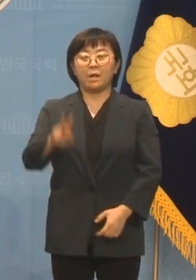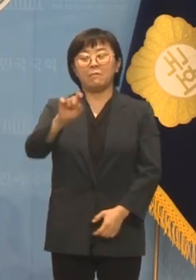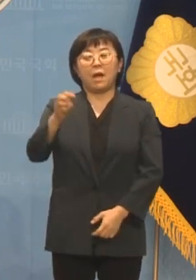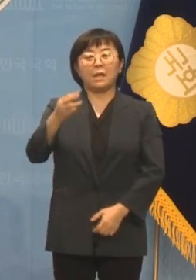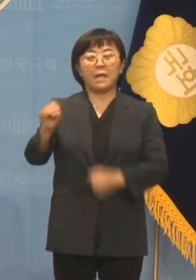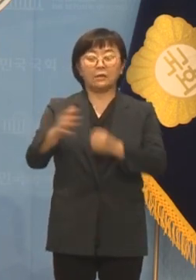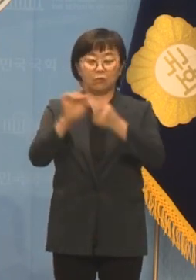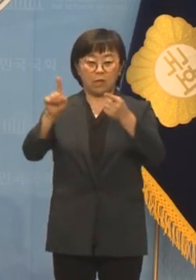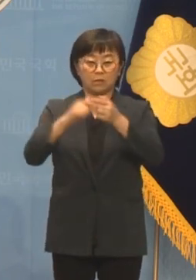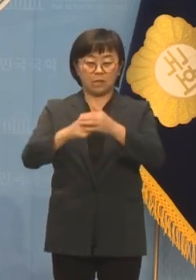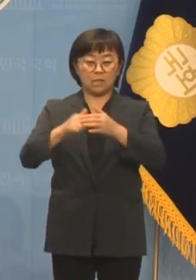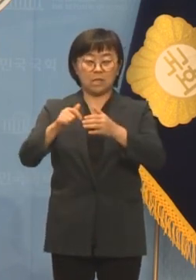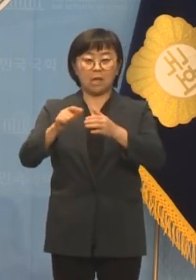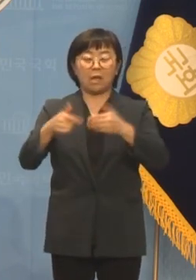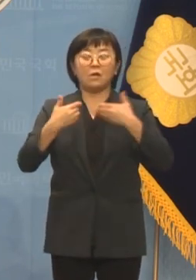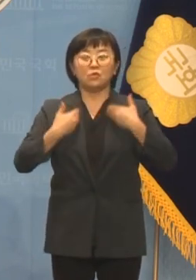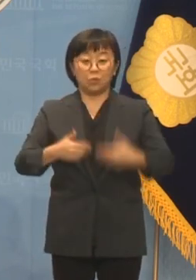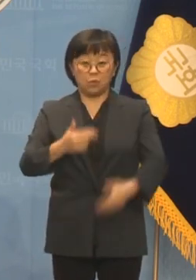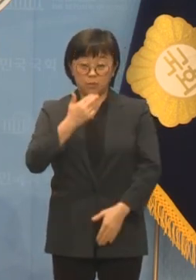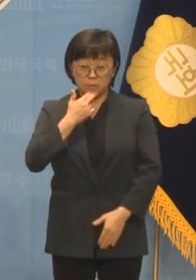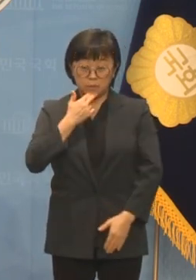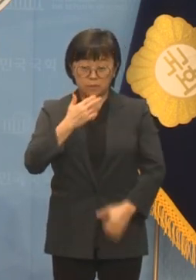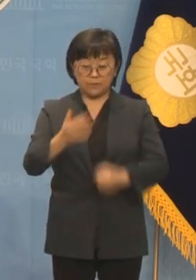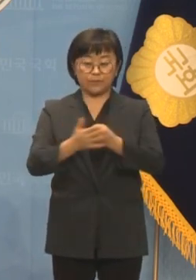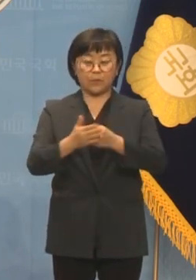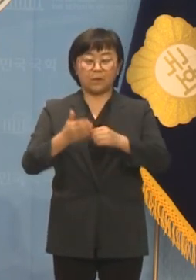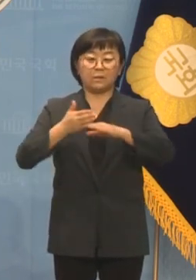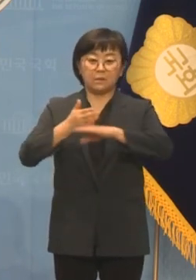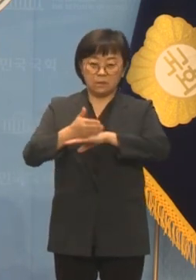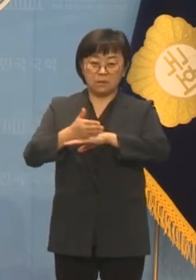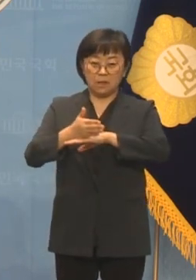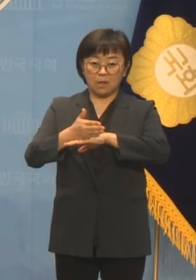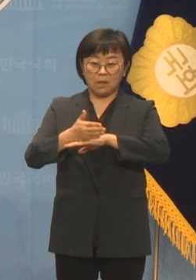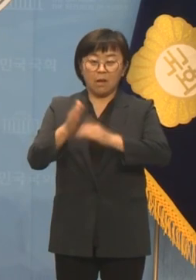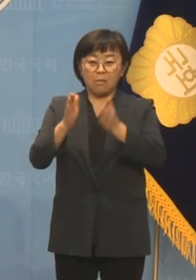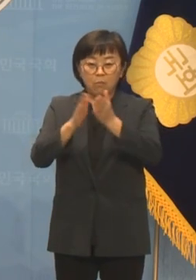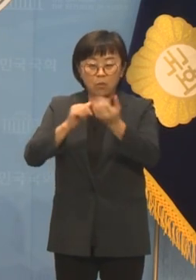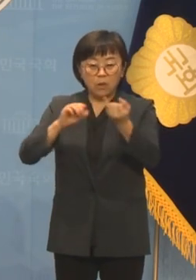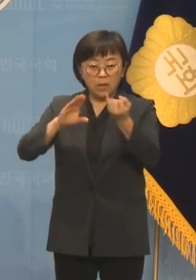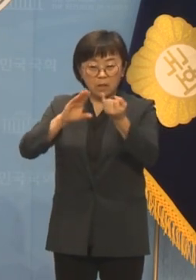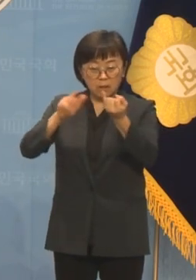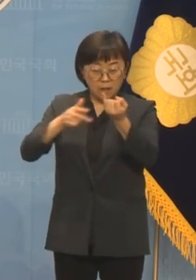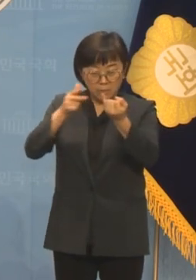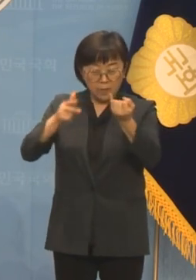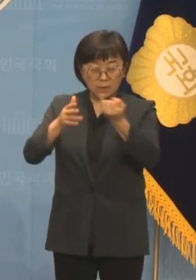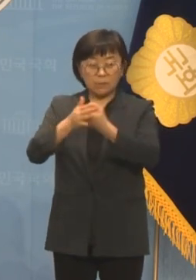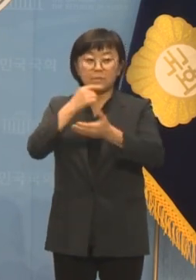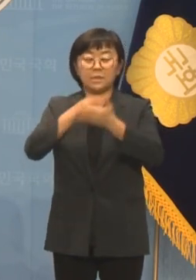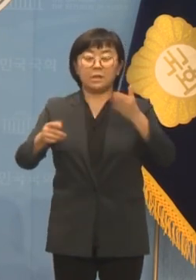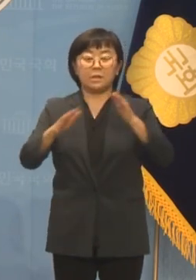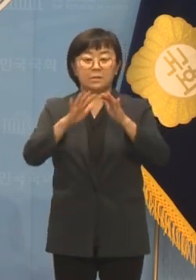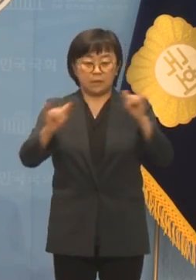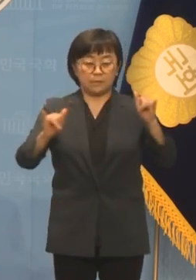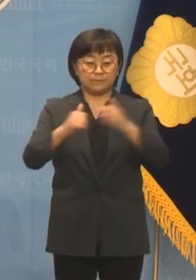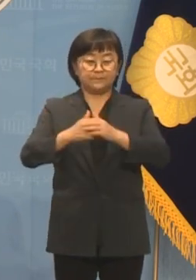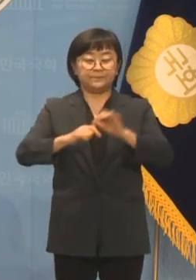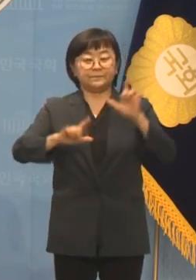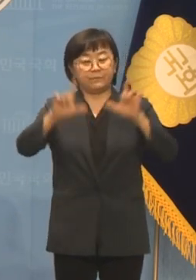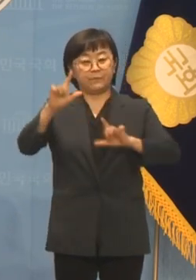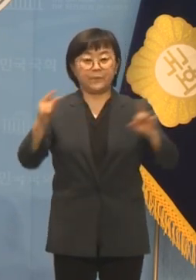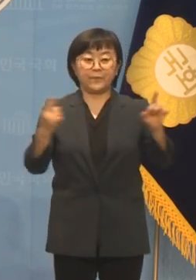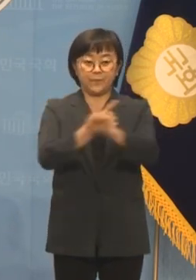여론이 가라앉을 기미가 보이지 않자 뒤늦게 몰카 피해자 코스프레로 태세를 전환한 겁니까?